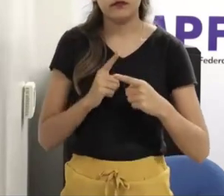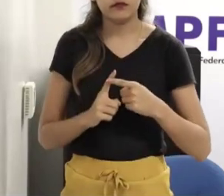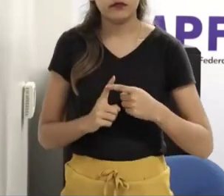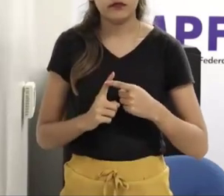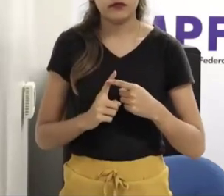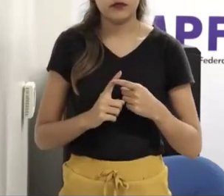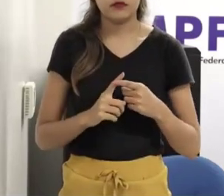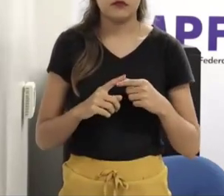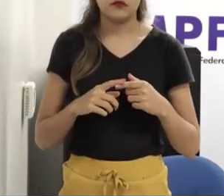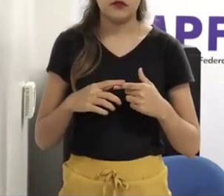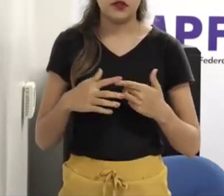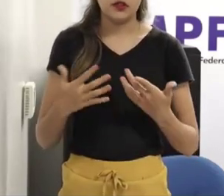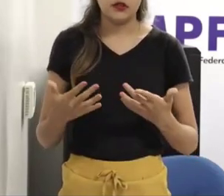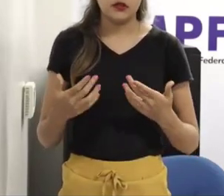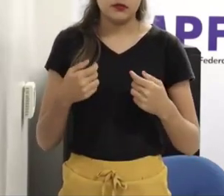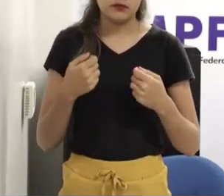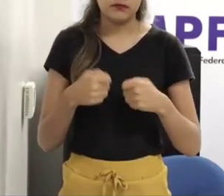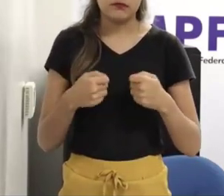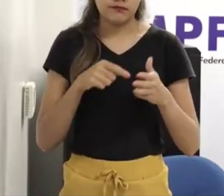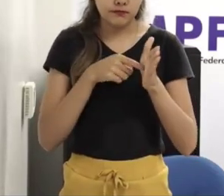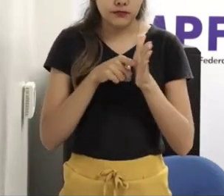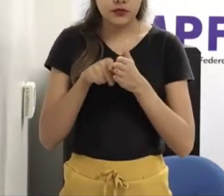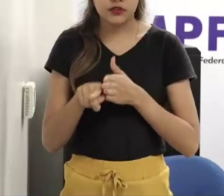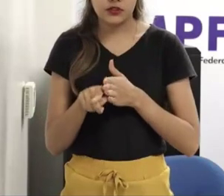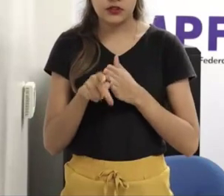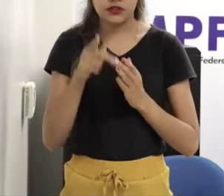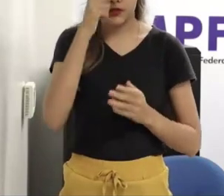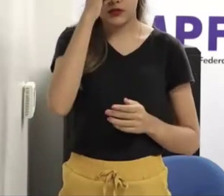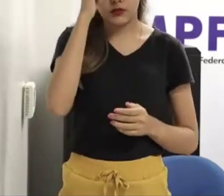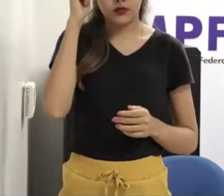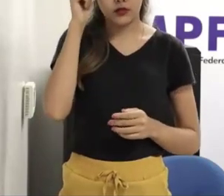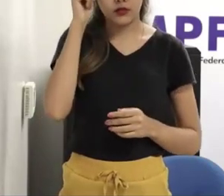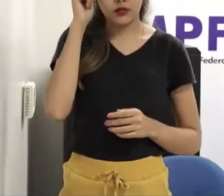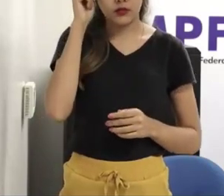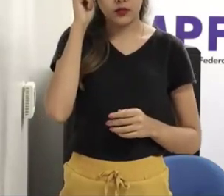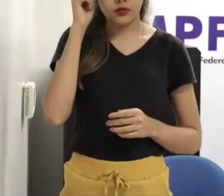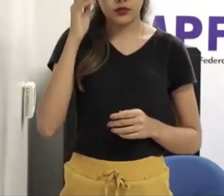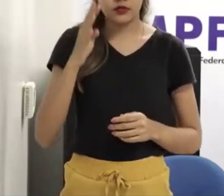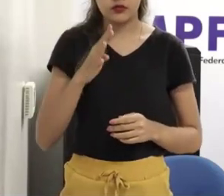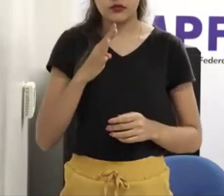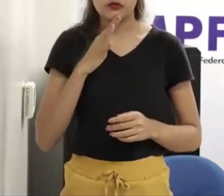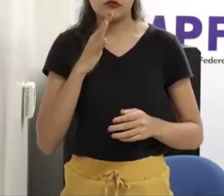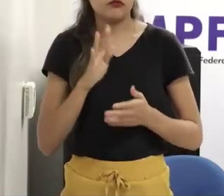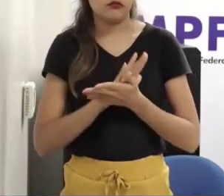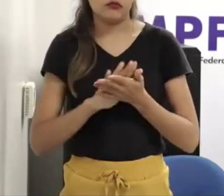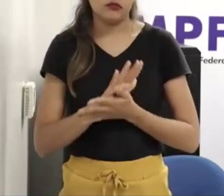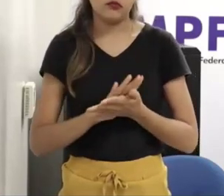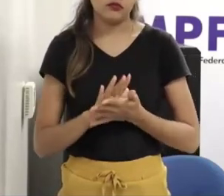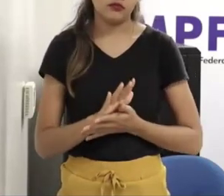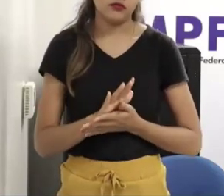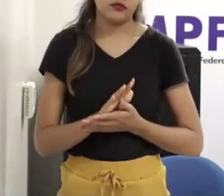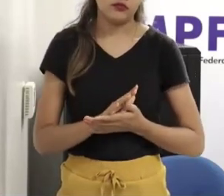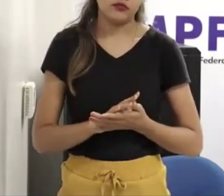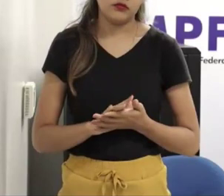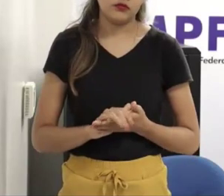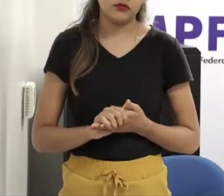quem está de fora, e a gente tem que ter muita empatia, para entender os processos. Então, eu estava comentando lá, dos crimes sexuais